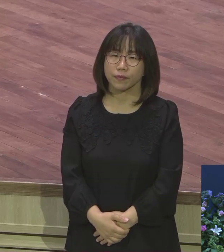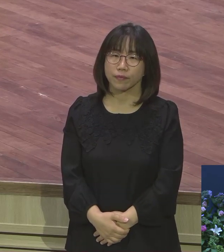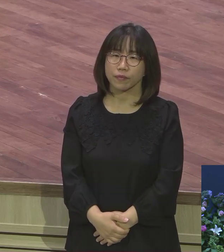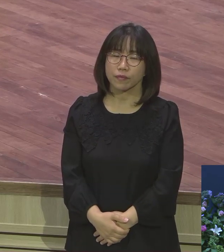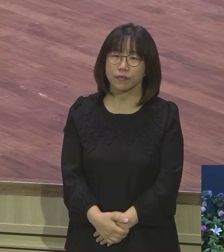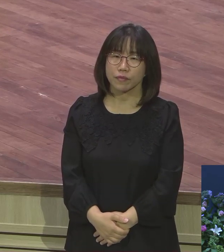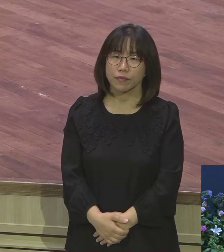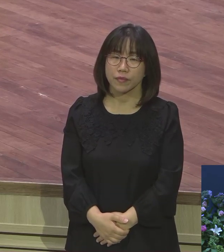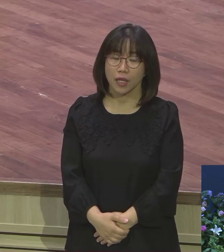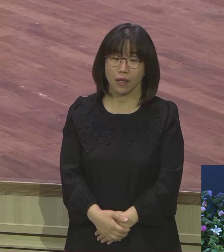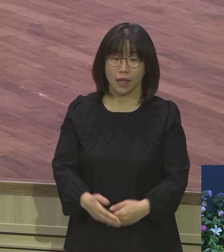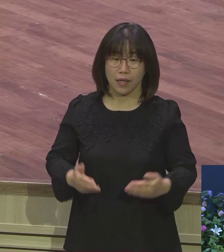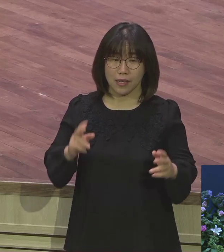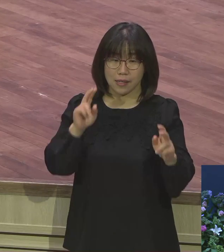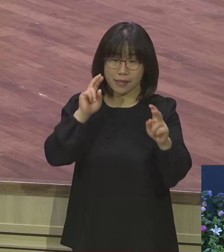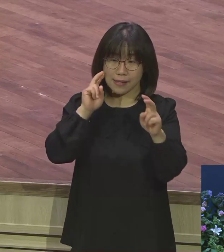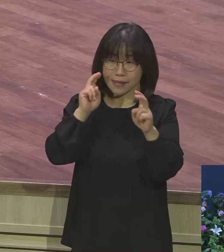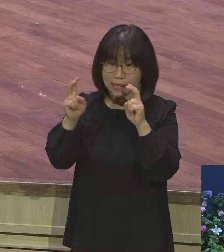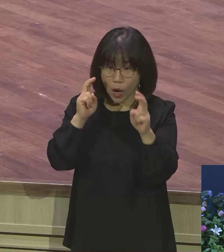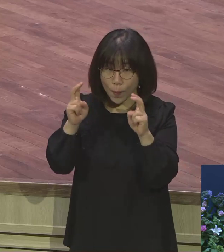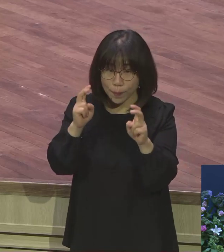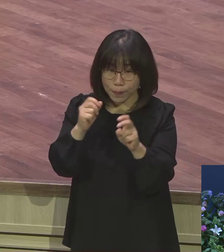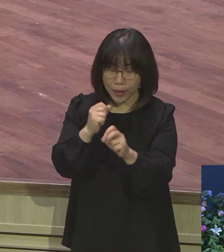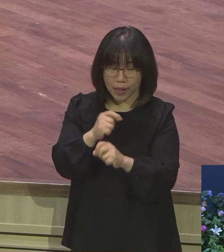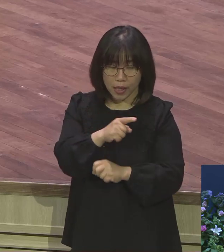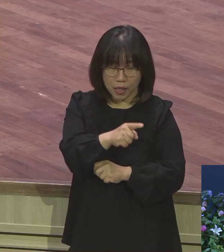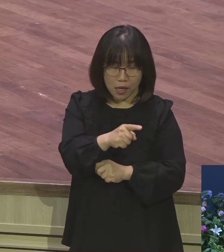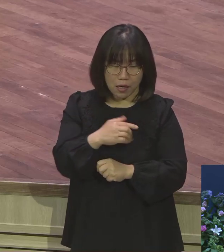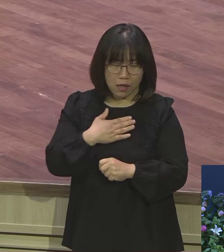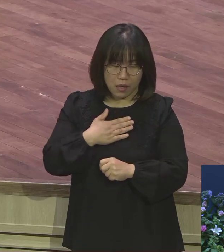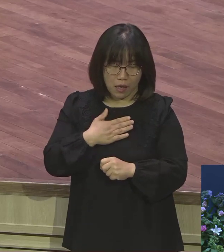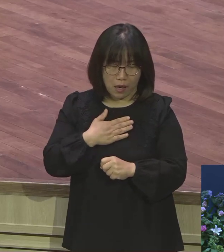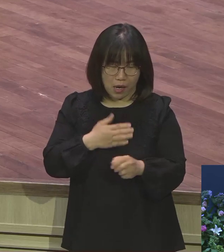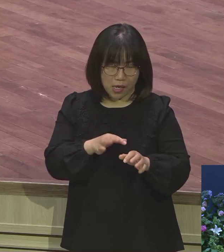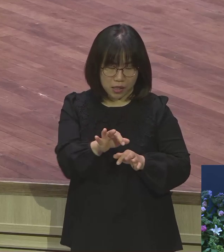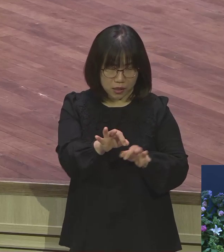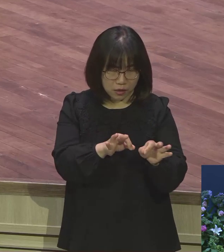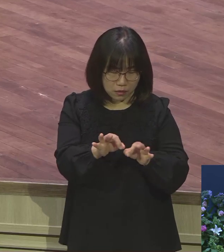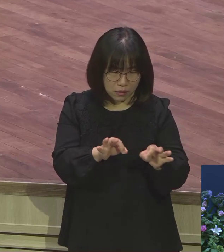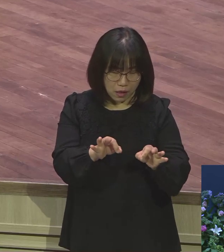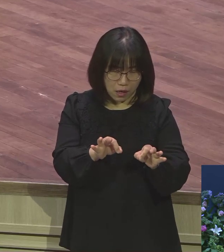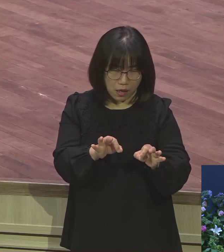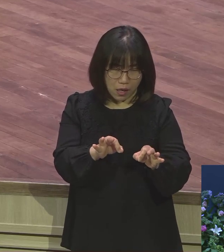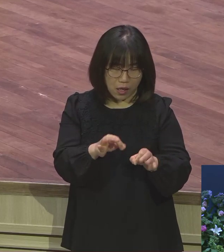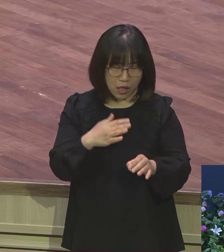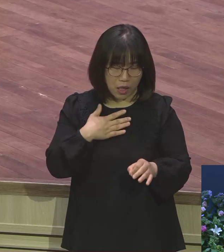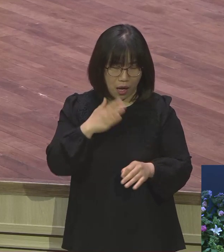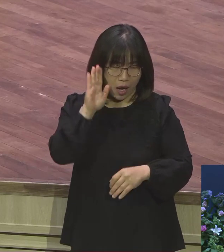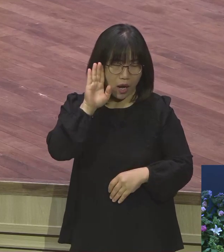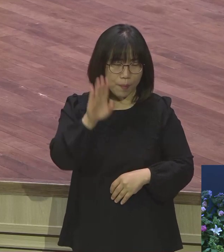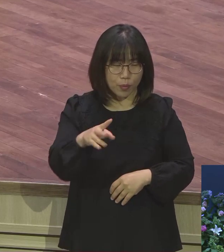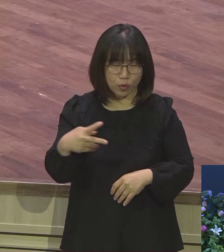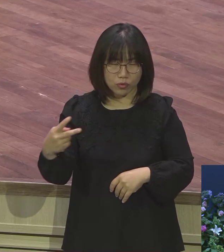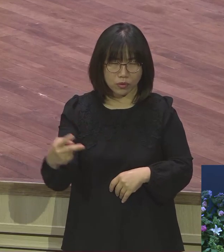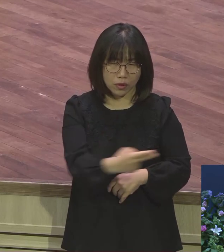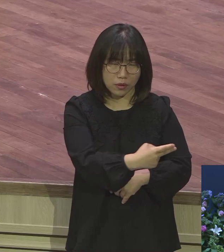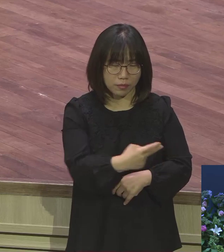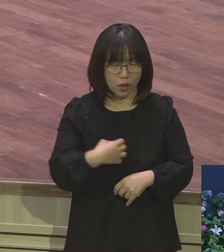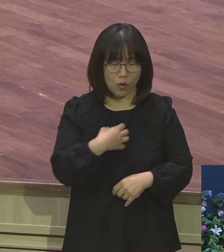사업하는 분들. 내가 사업을 하고 이 사람에게 내 거래처인데. 내가 보험 중에 혹시 사람도 거래처 끊어보면 어떻게 하지. 여러 가지 막 부정적인